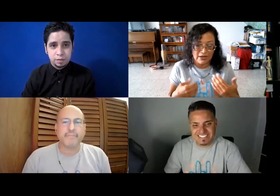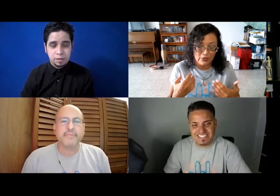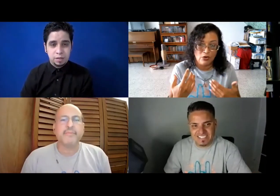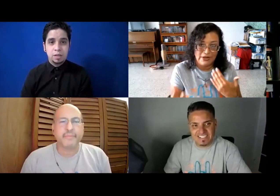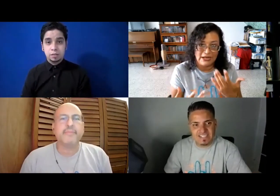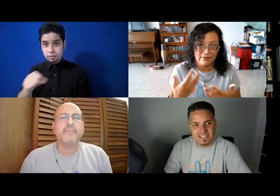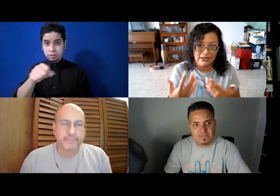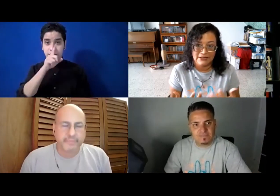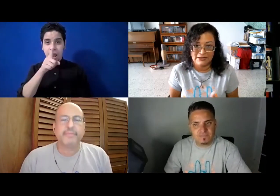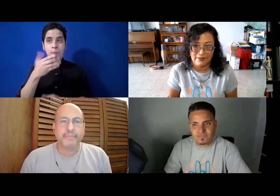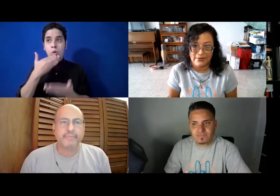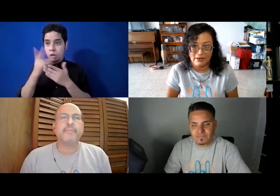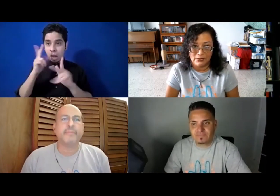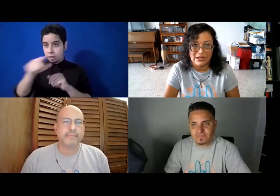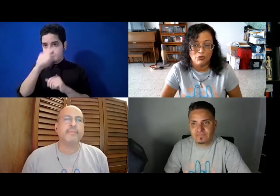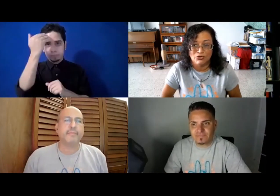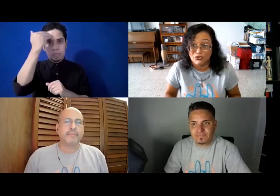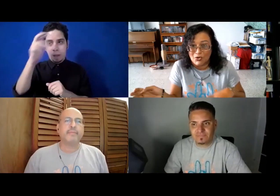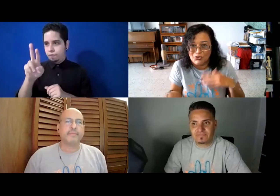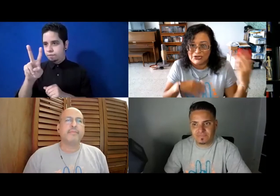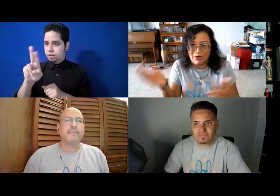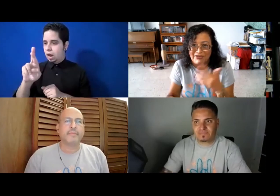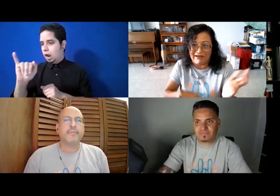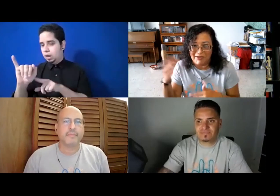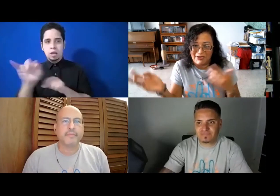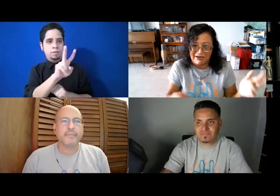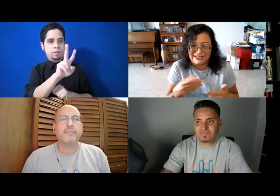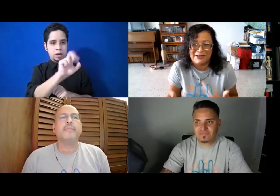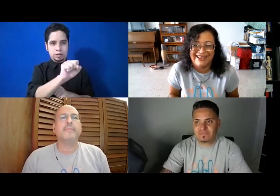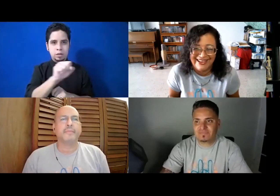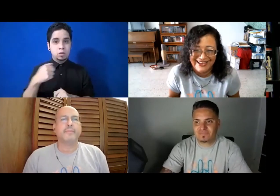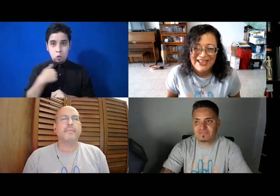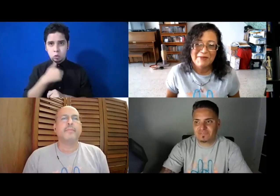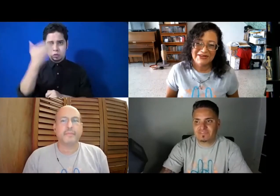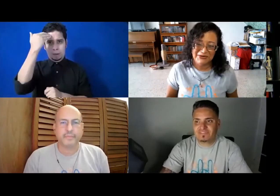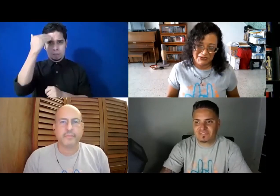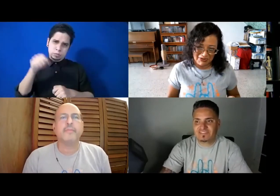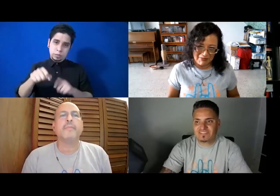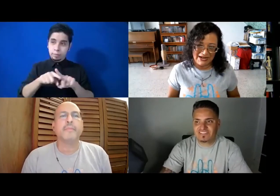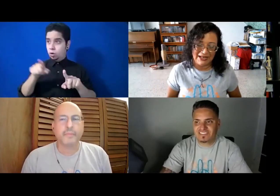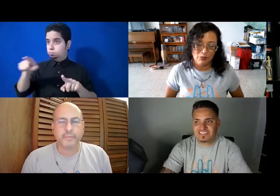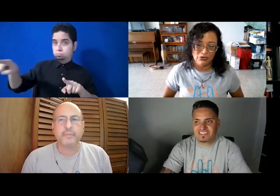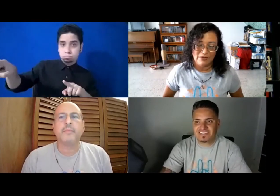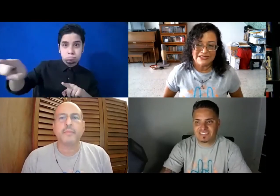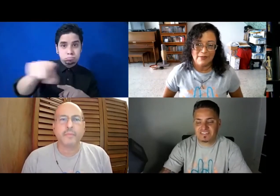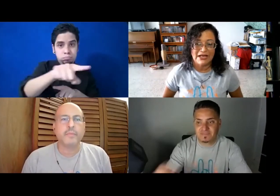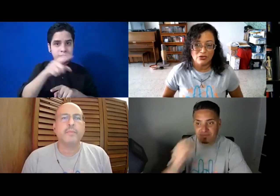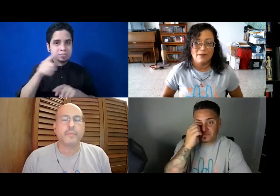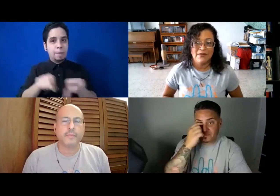porque es bueno para que se sepa porque nosotros conocemos el VRI, VRS. Pero para que el mundo también sepa que eso también